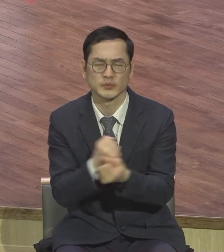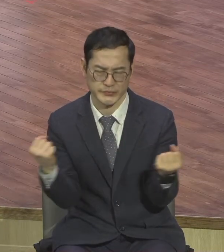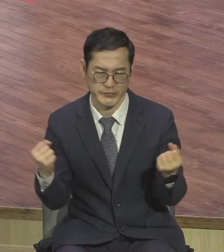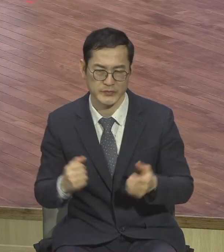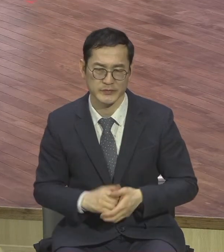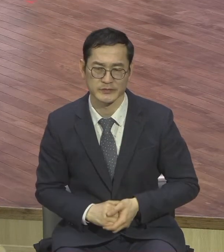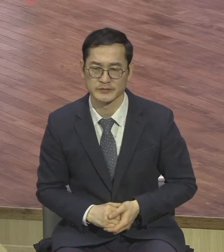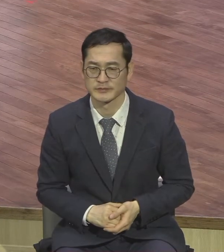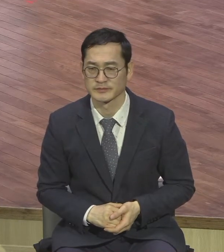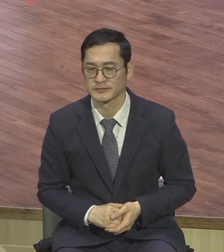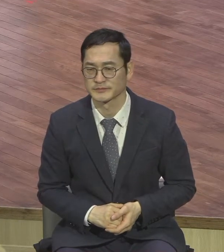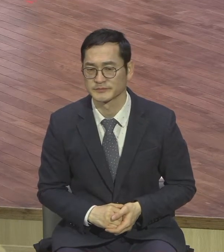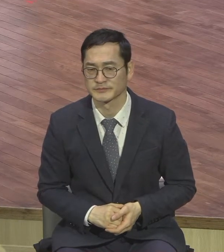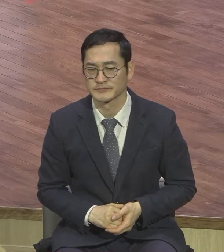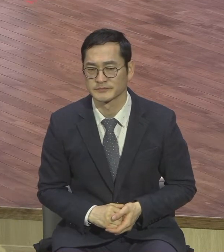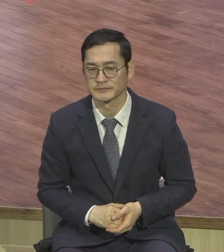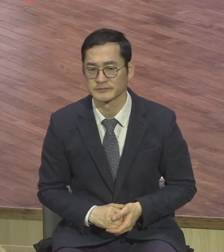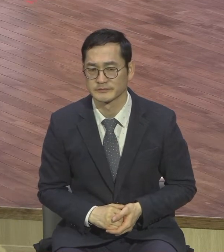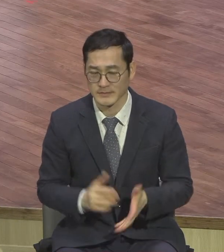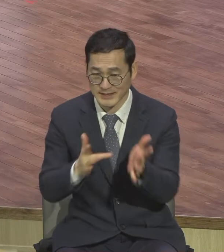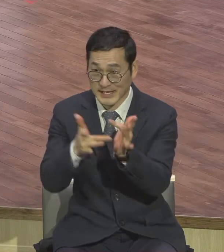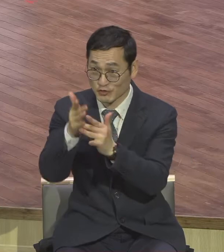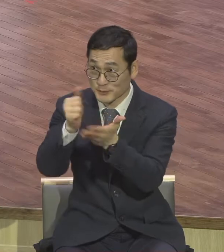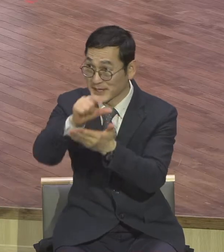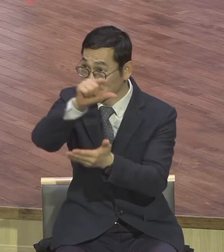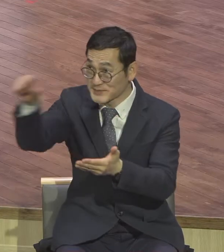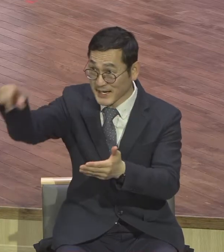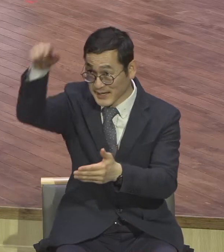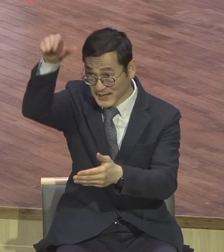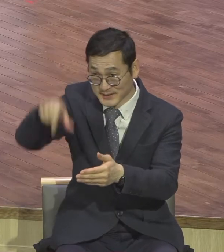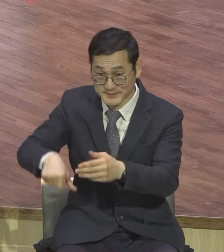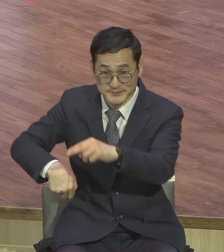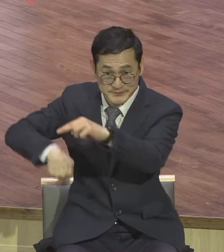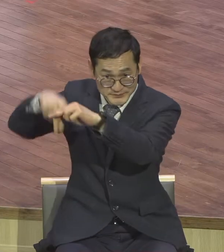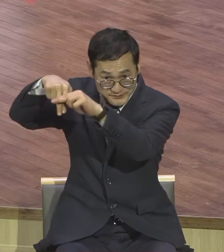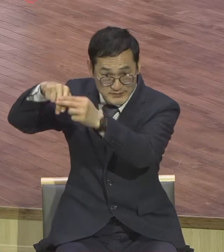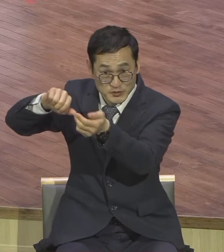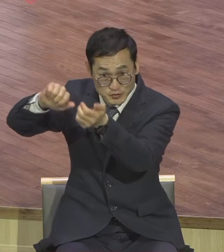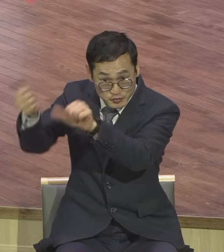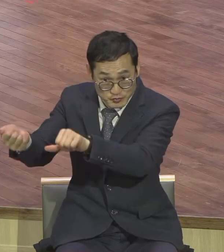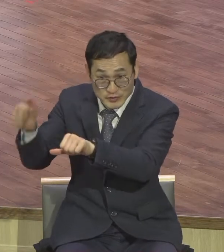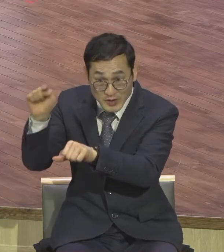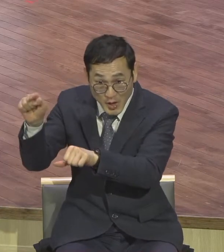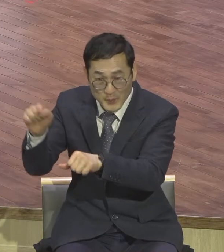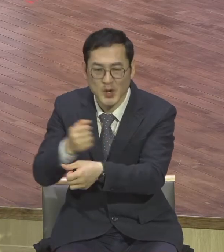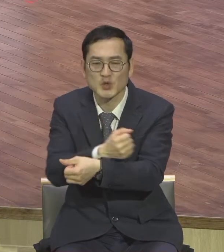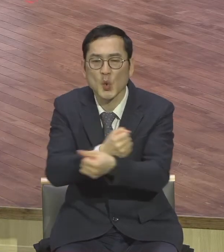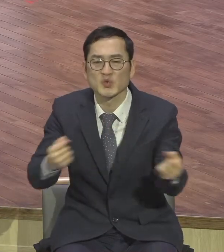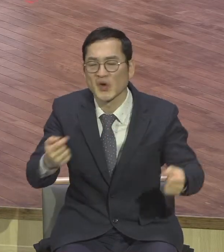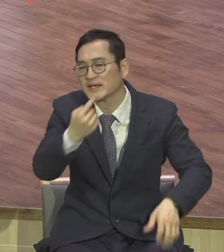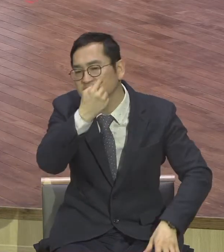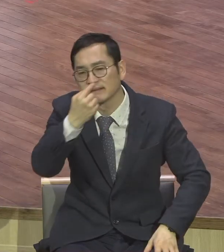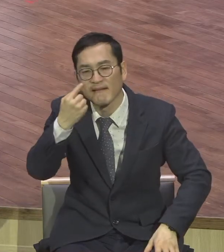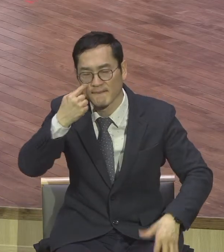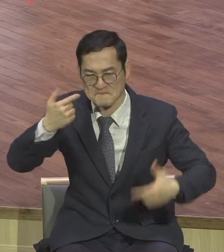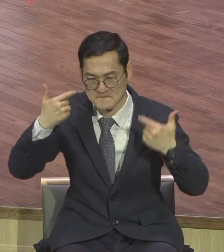예수님의 십자가 대속은 이런 용서의 대표적 상징이에요 예수님